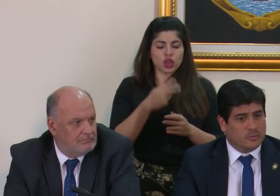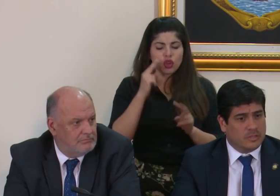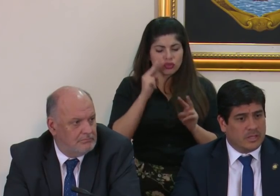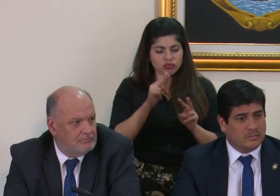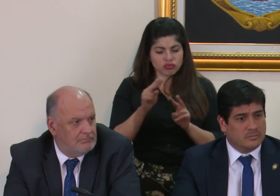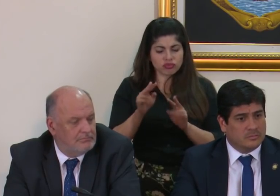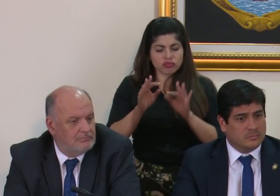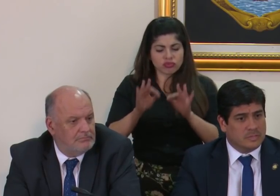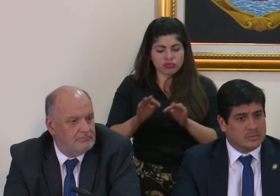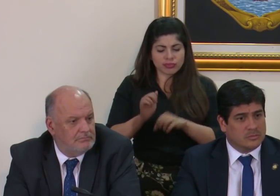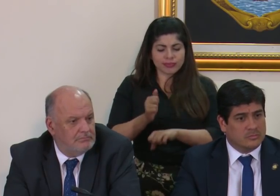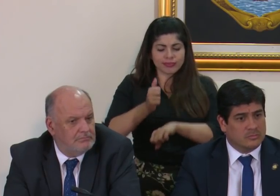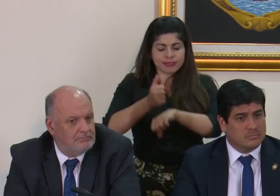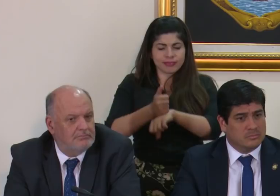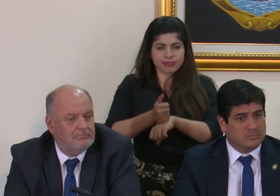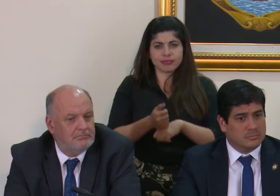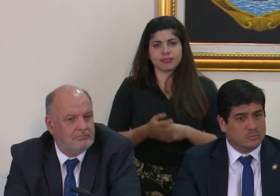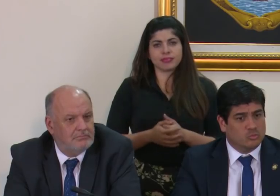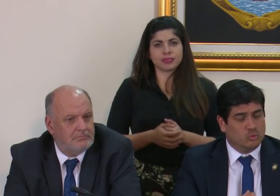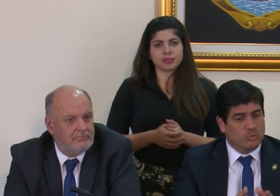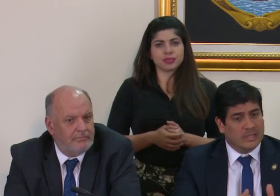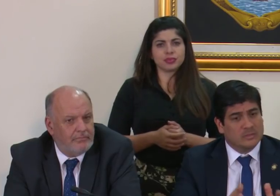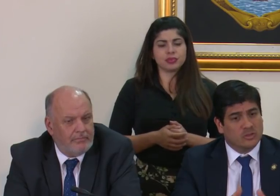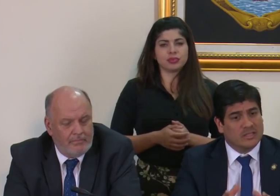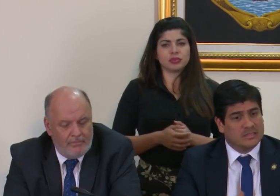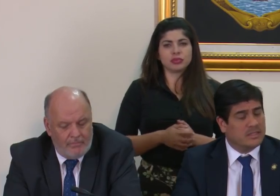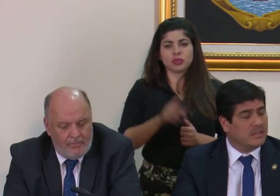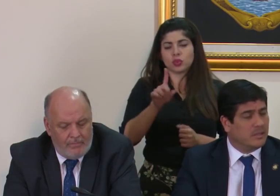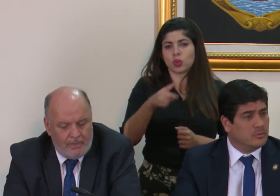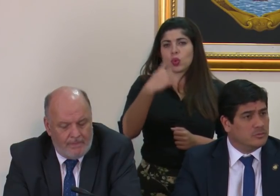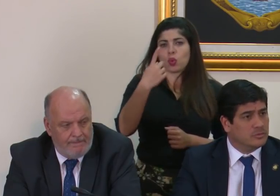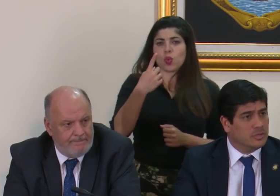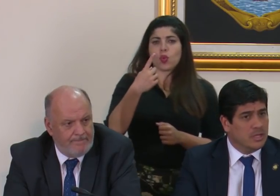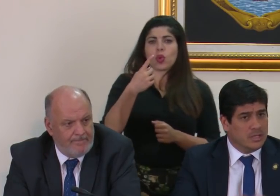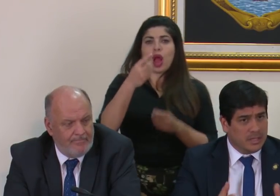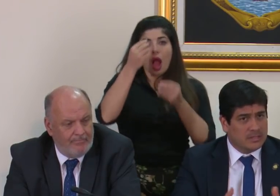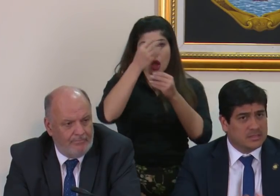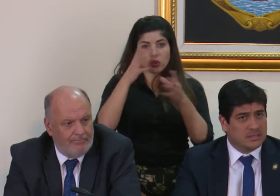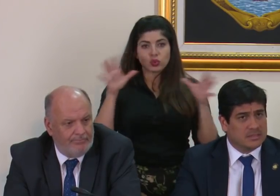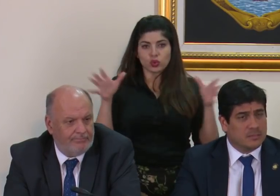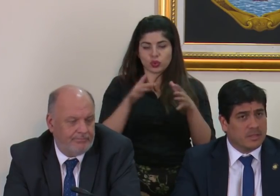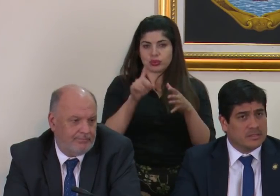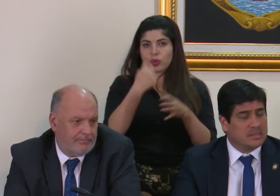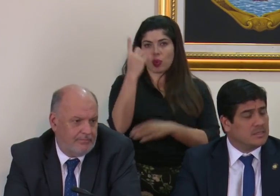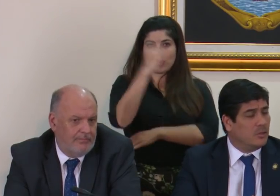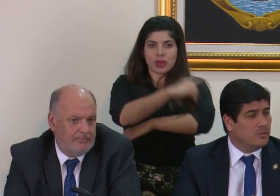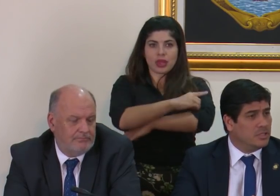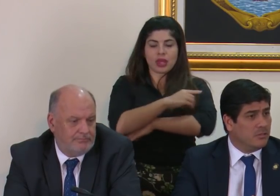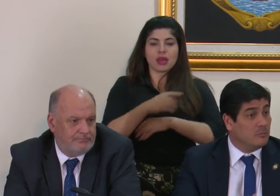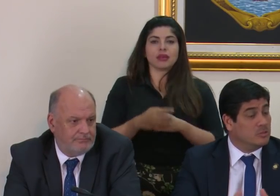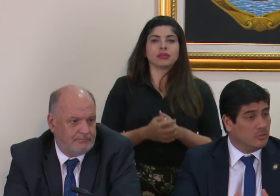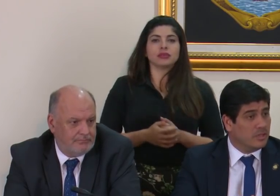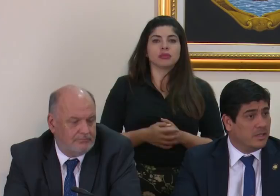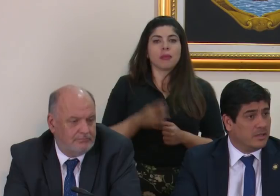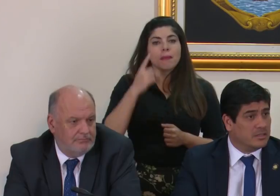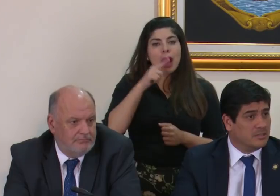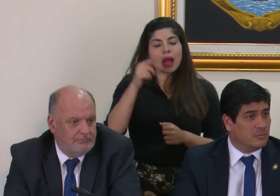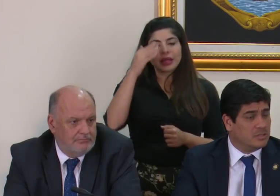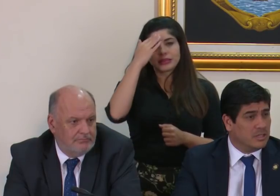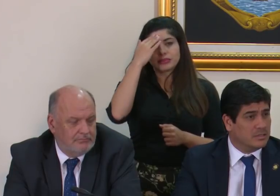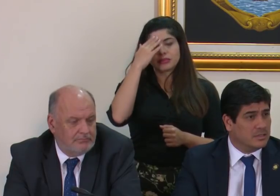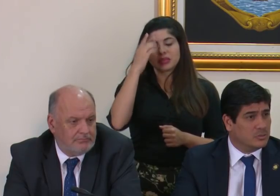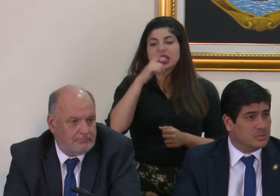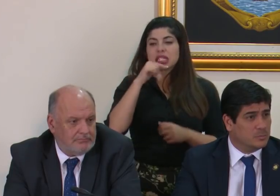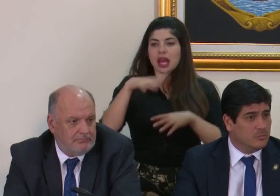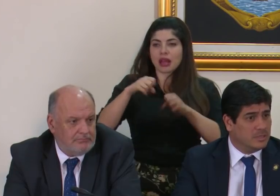consolidar una sola serie de anuncios y darle certeza al país de hacia dónde llevamos y con qué jerarcas